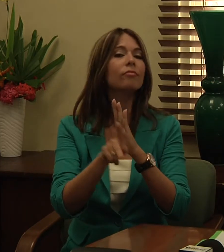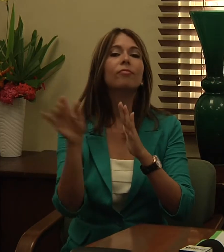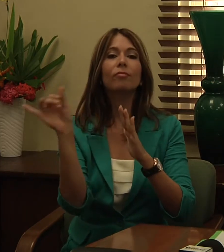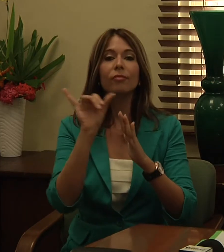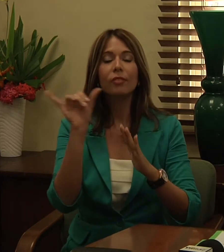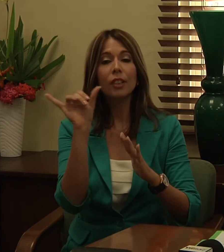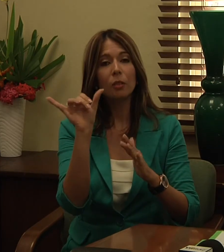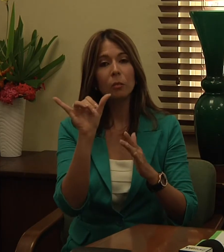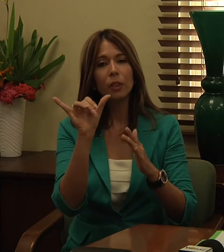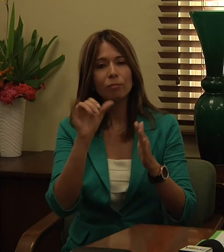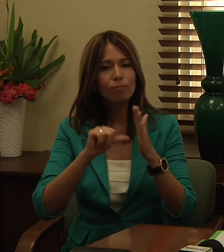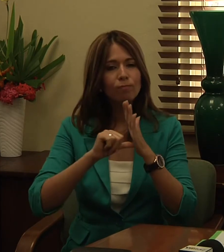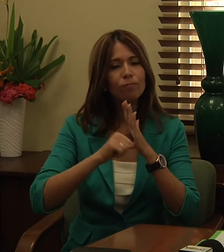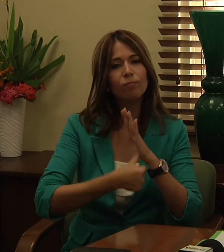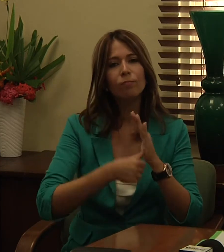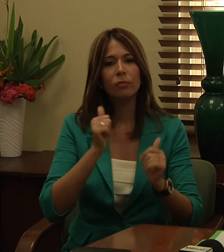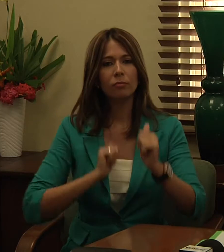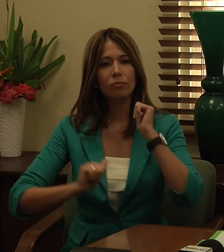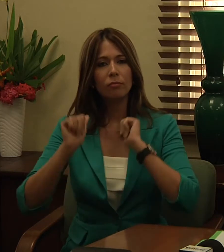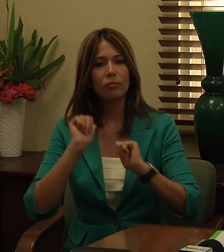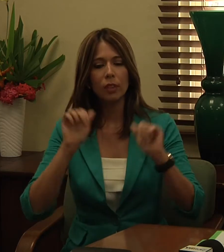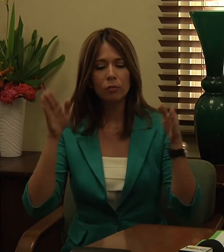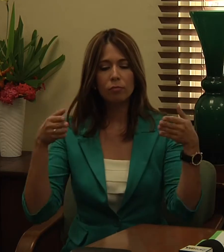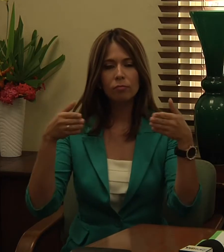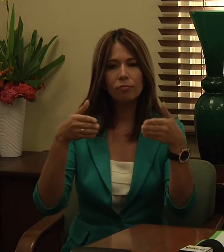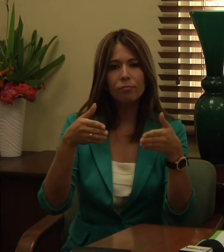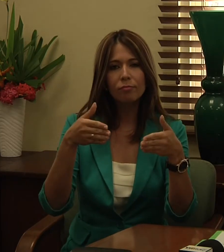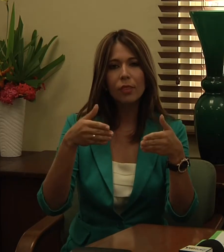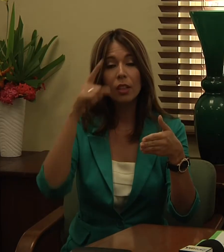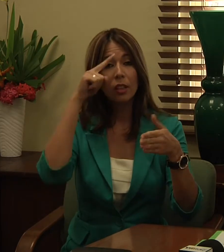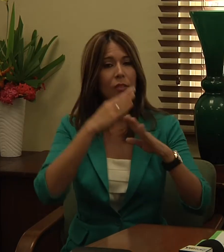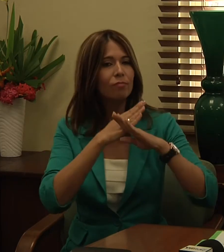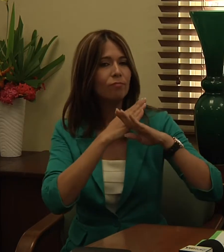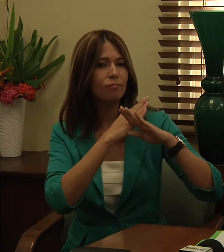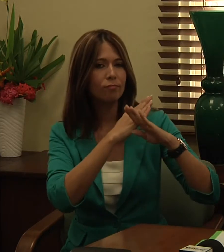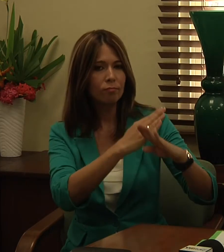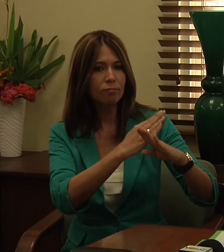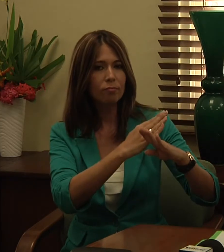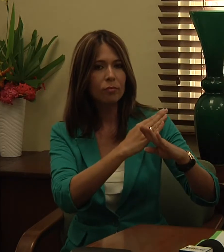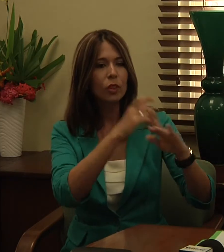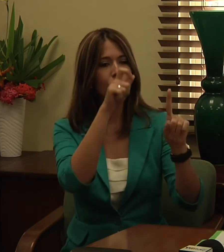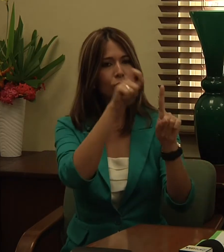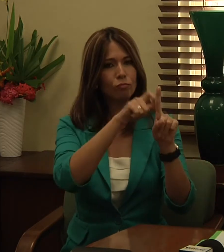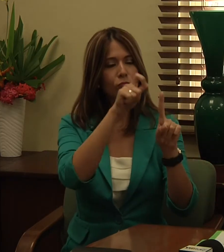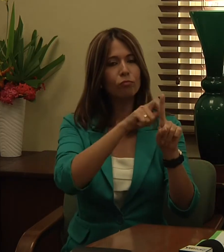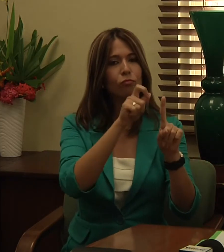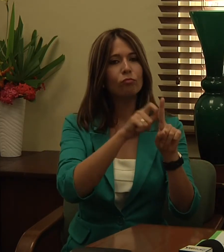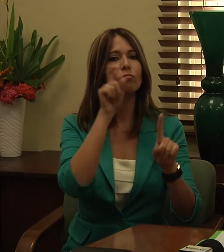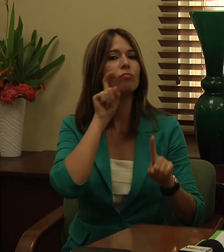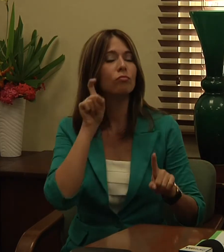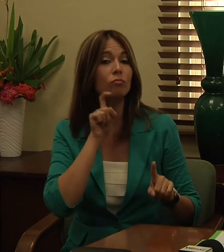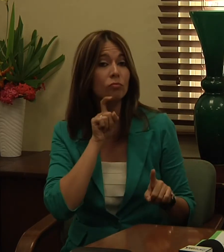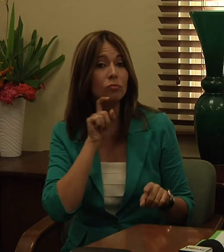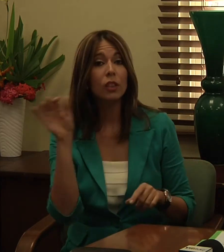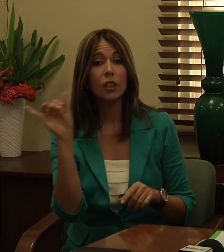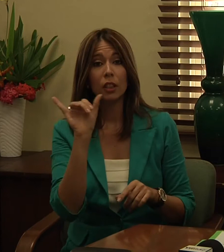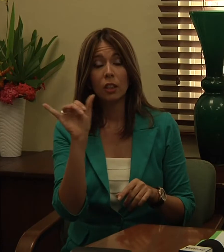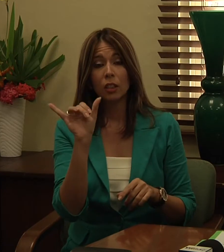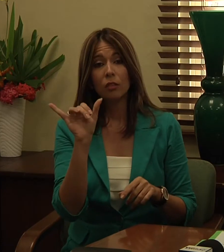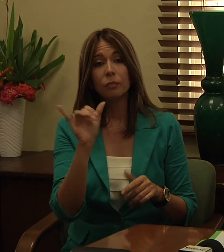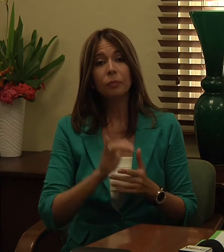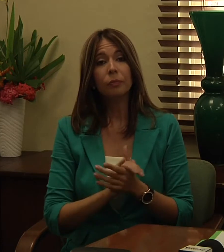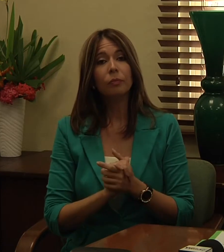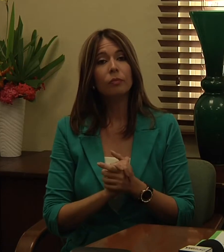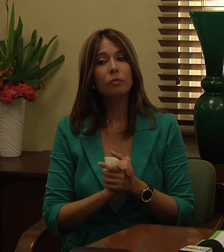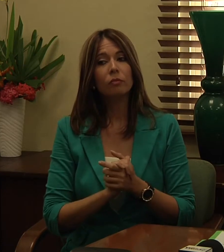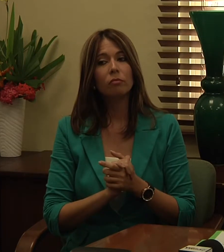orientación hacia evitar el hostigamiento sexual tanto en los ambientes